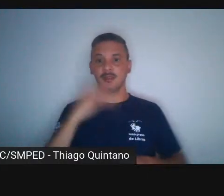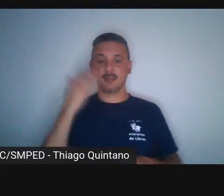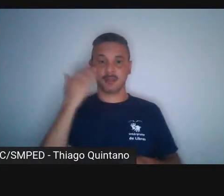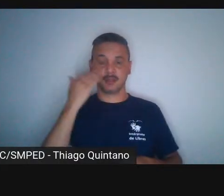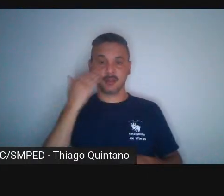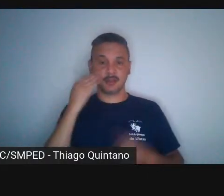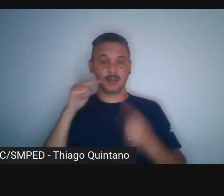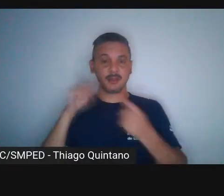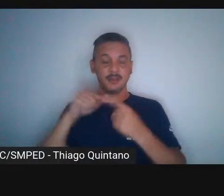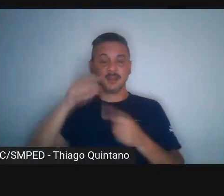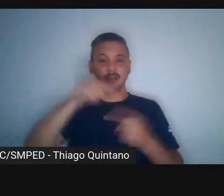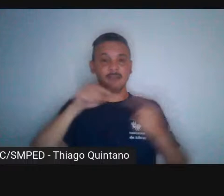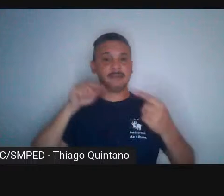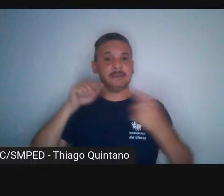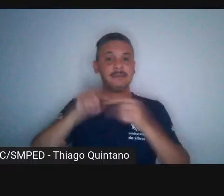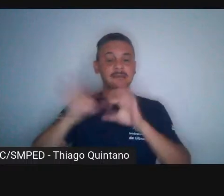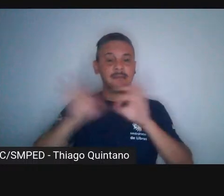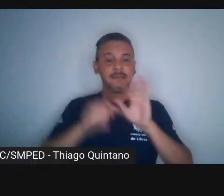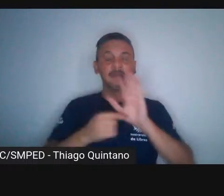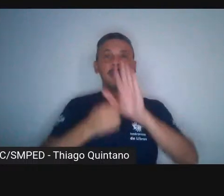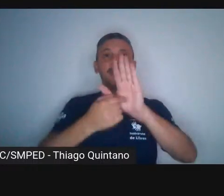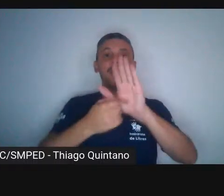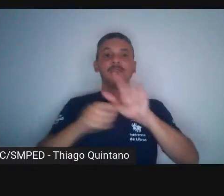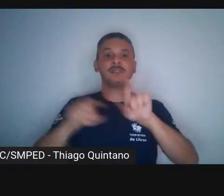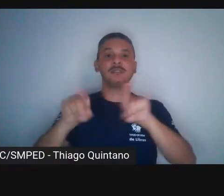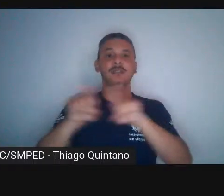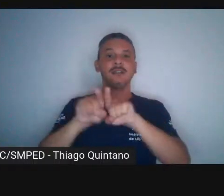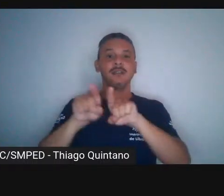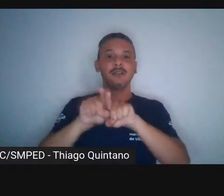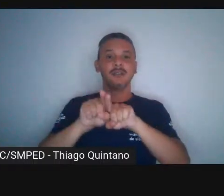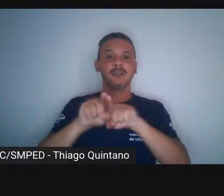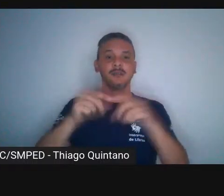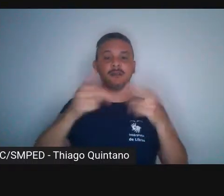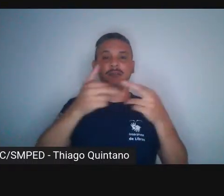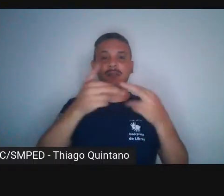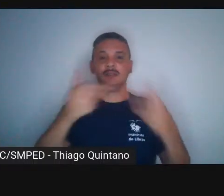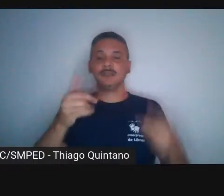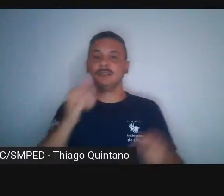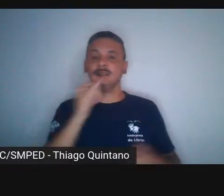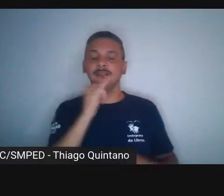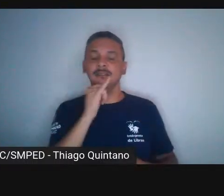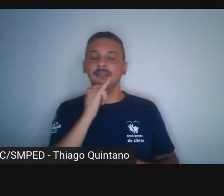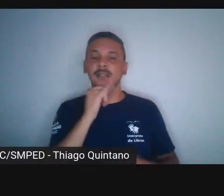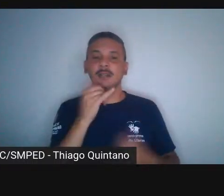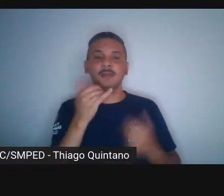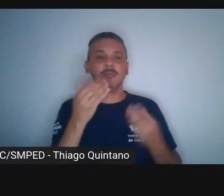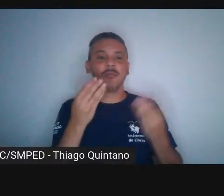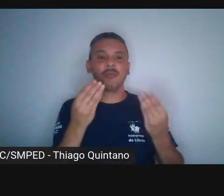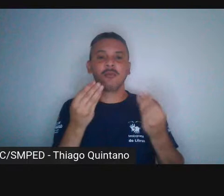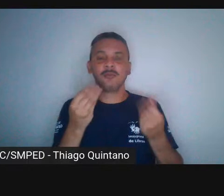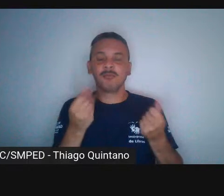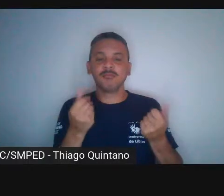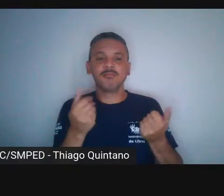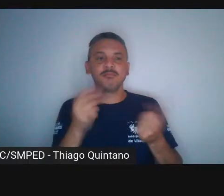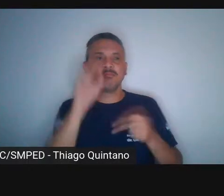que pedem uma implicação, vamos dizer assim, ou uma contemplação um pouco espiritual,